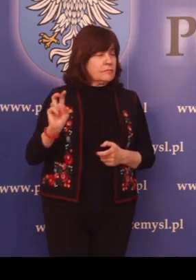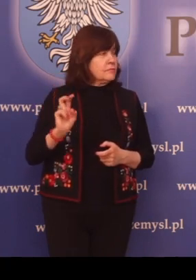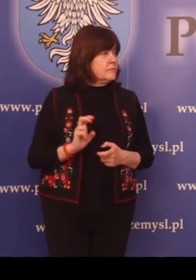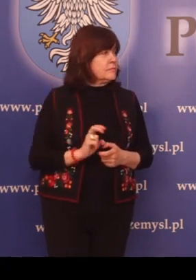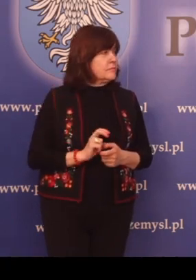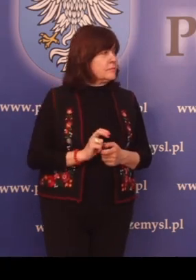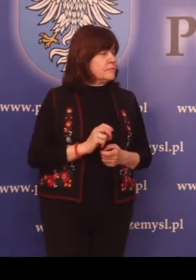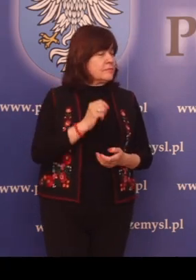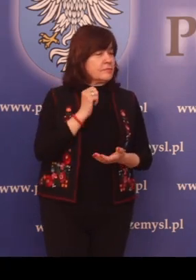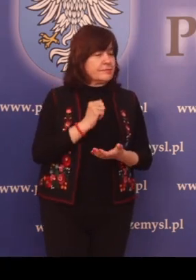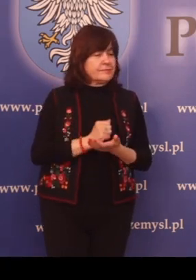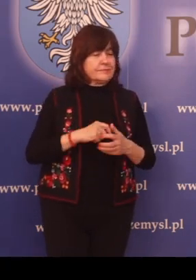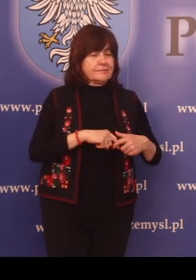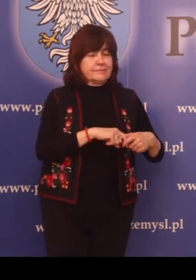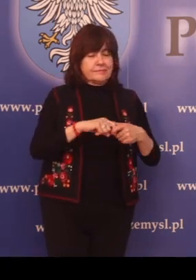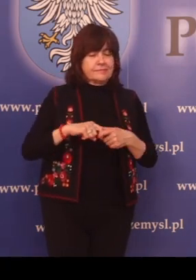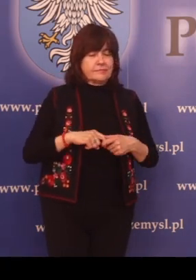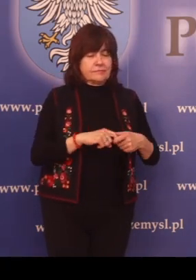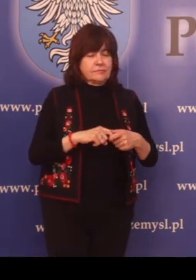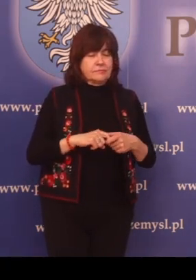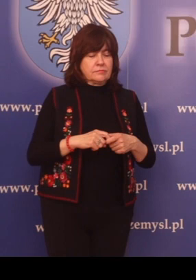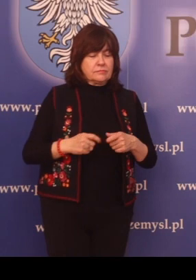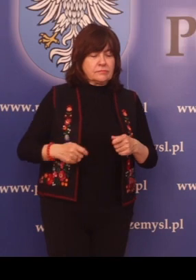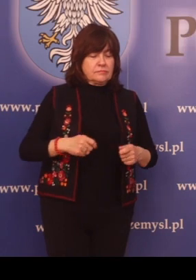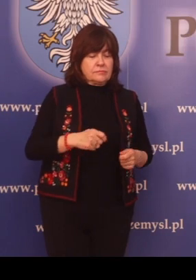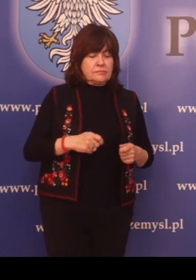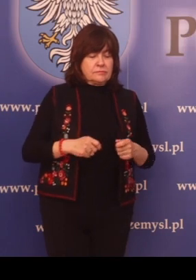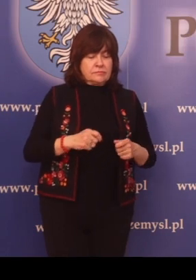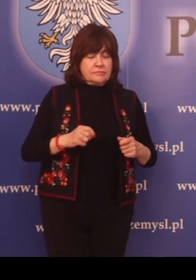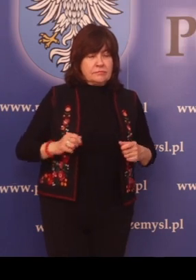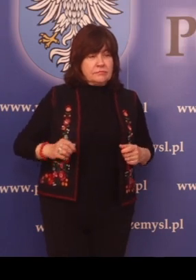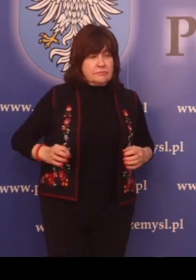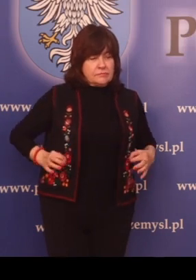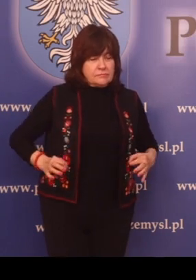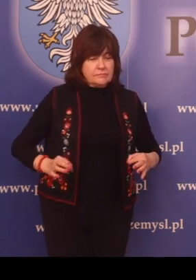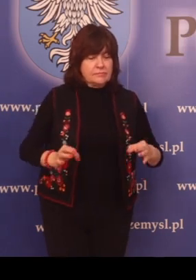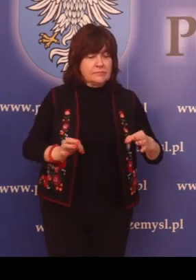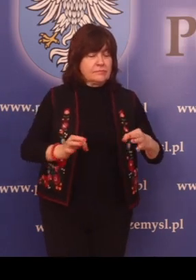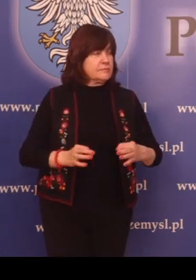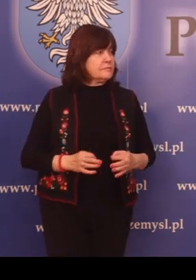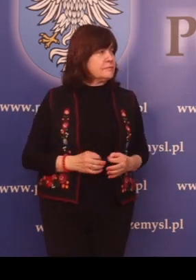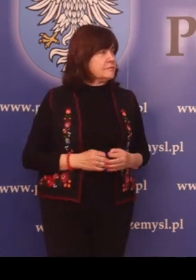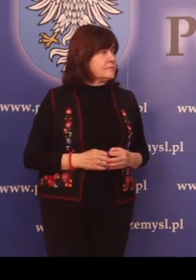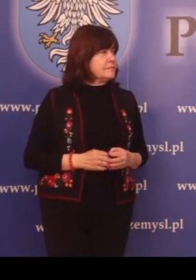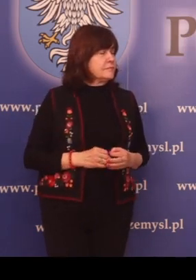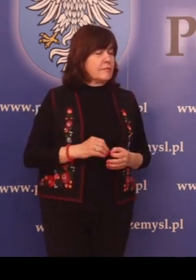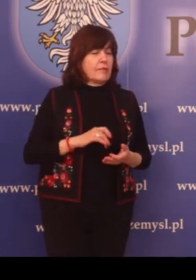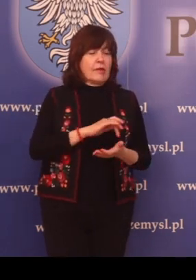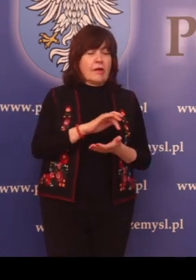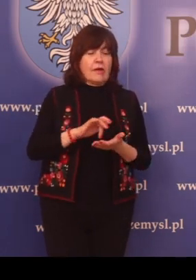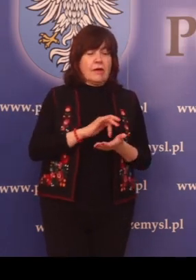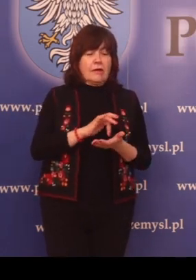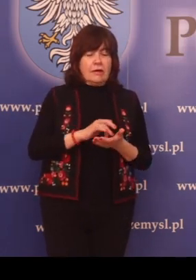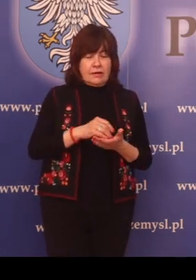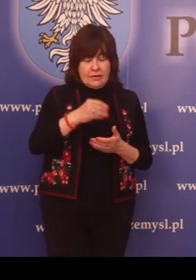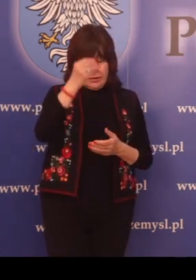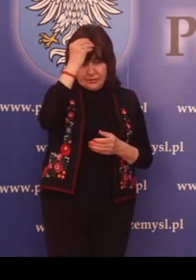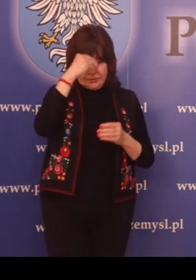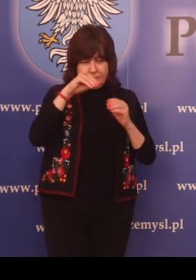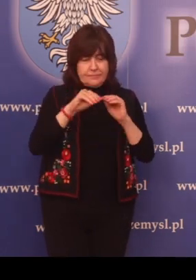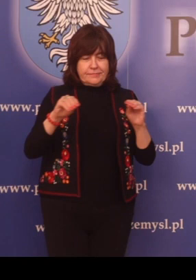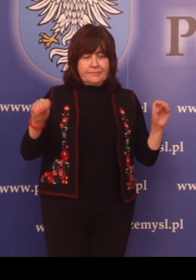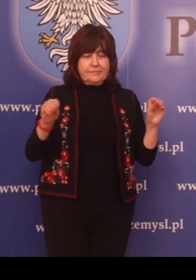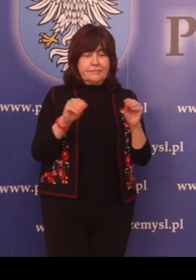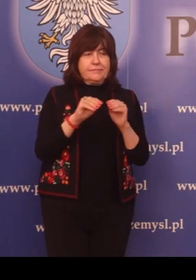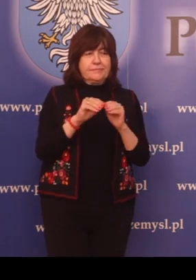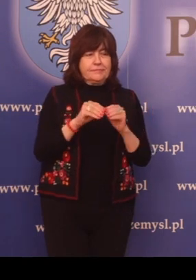Sprawy związane z kierowcami i pojazdami. Ośrodki szkolenia kierowców i